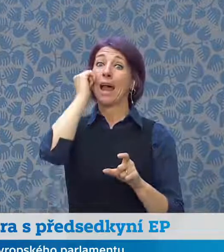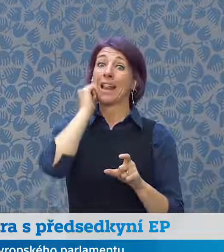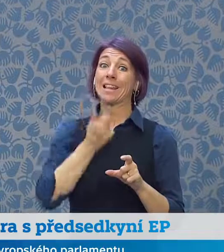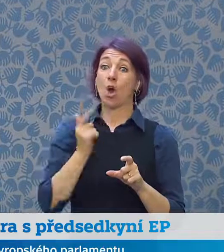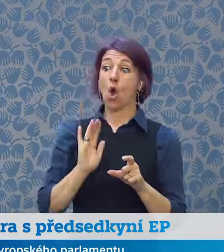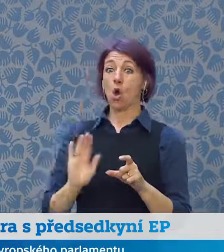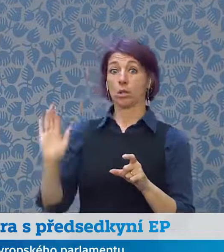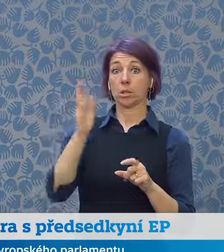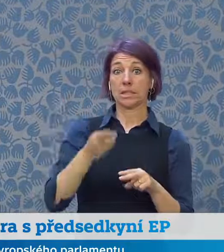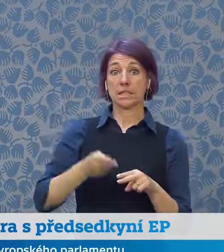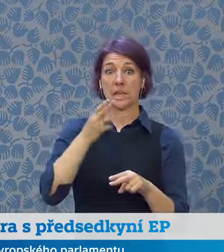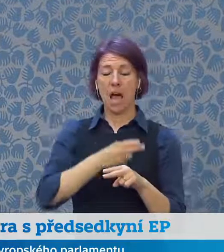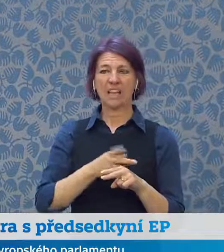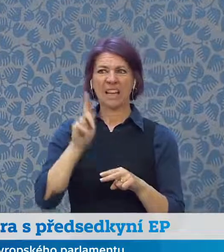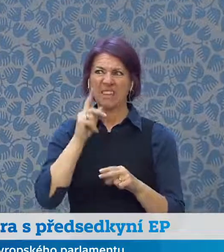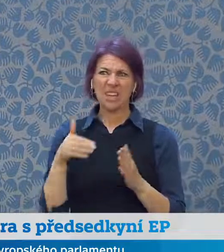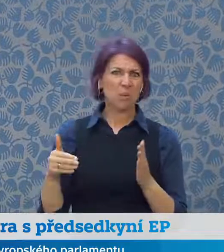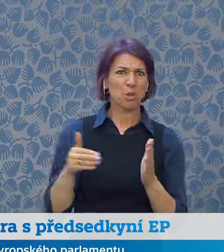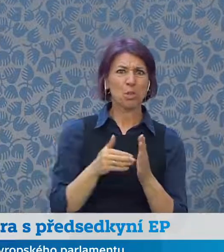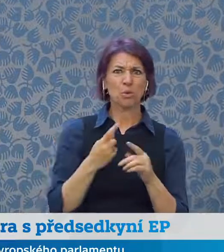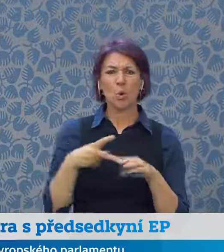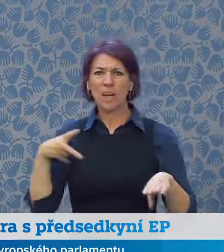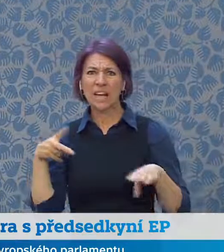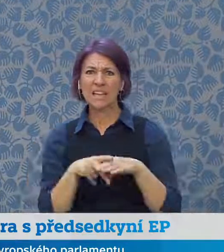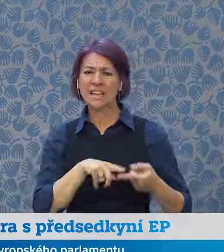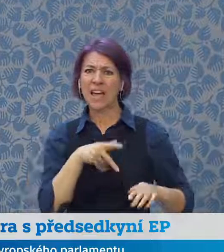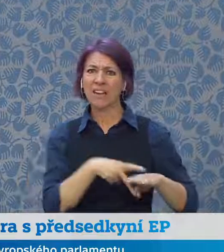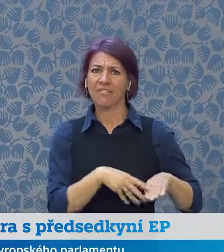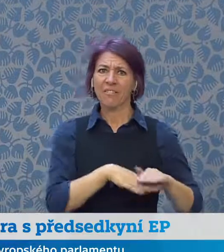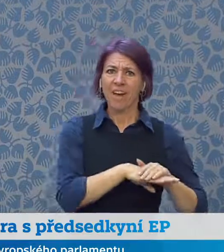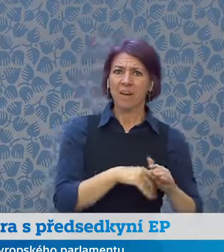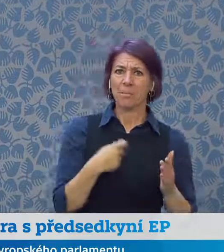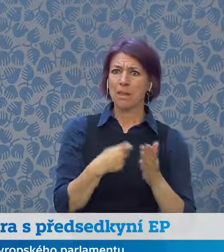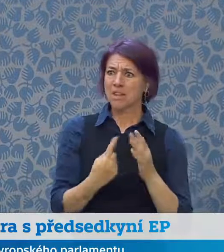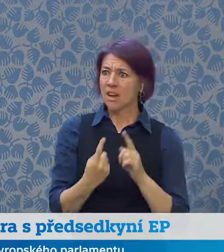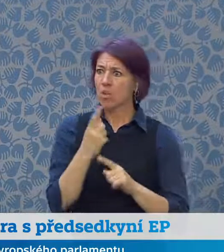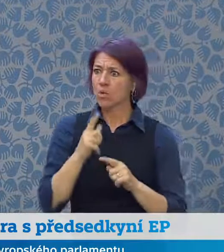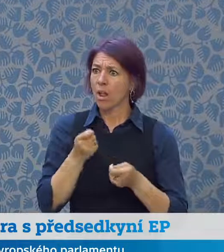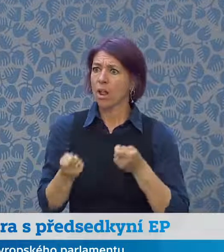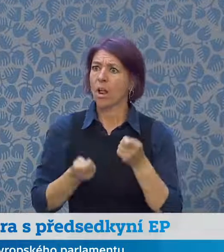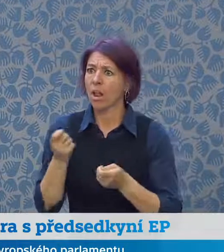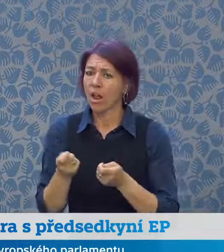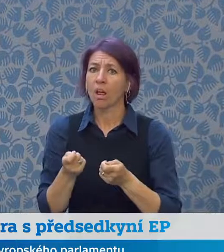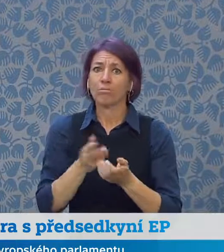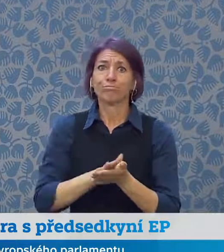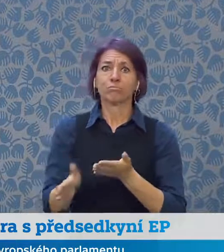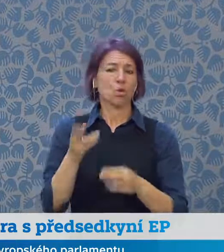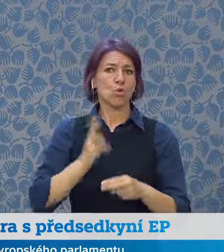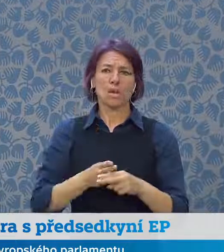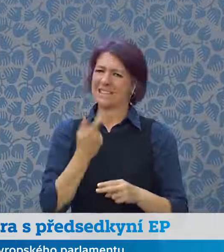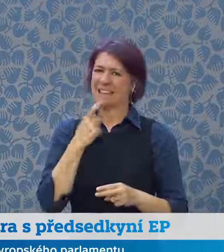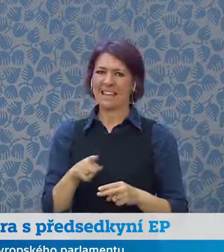potřebují mít takový polštář, aby byli ochráněni před těmi ekonomickými dopady, ale také i